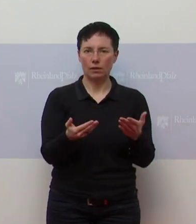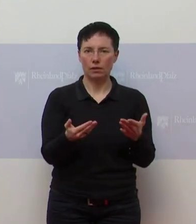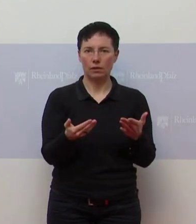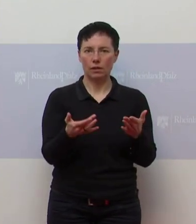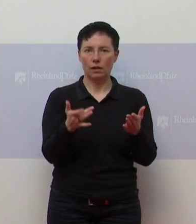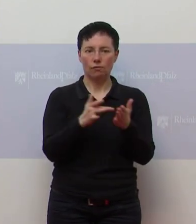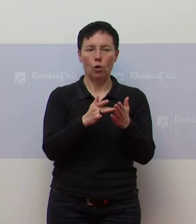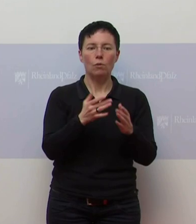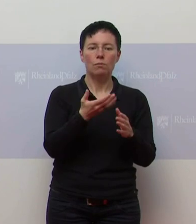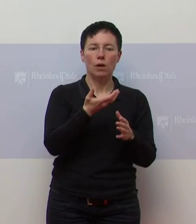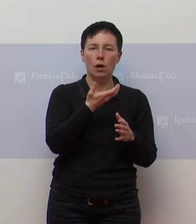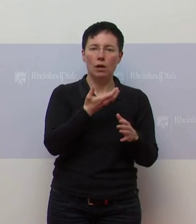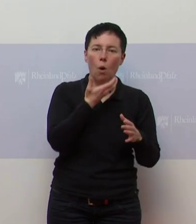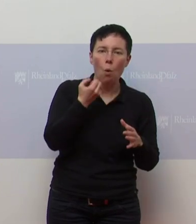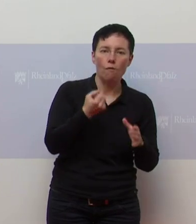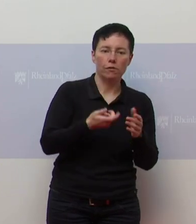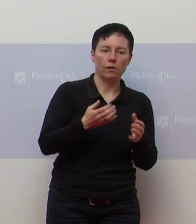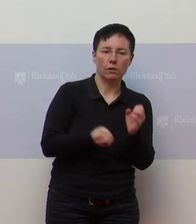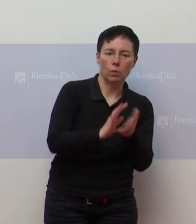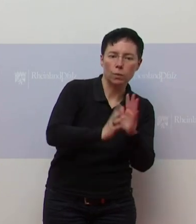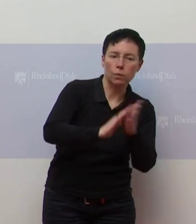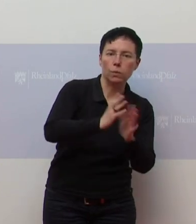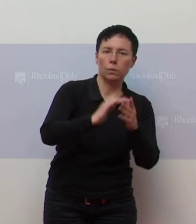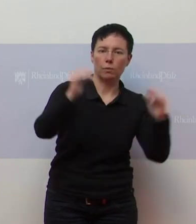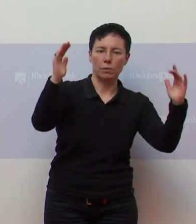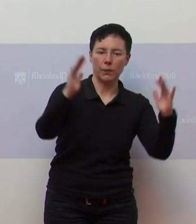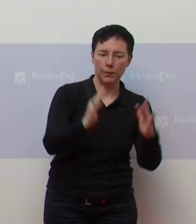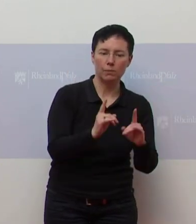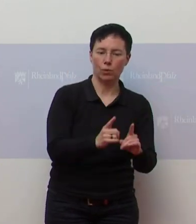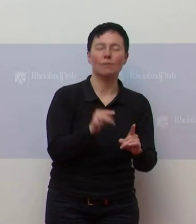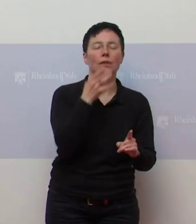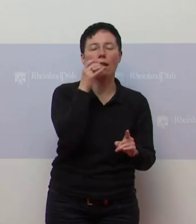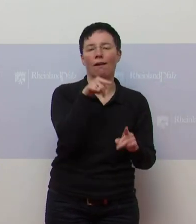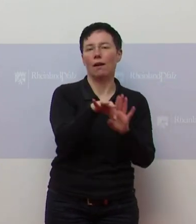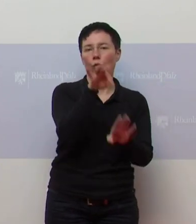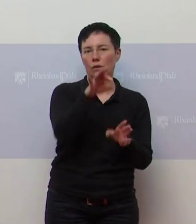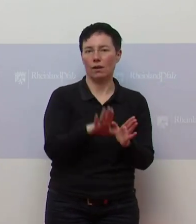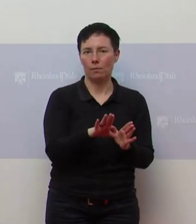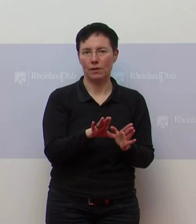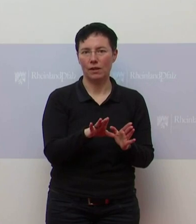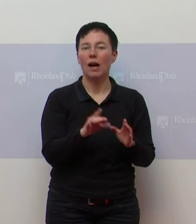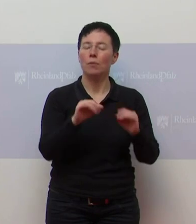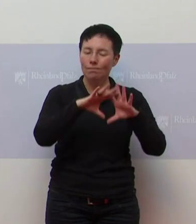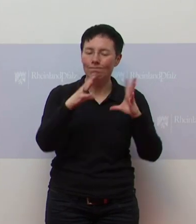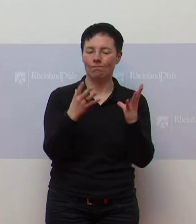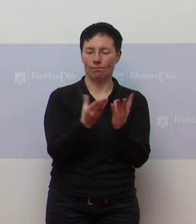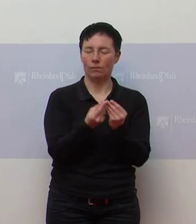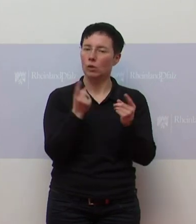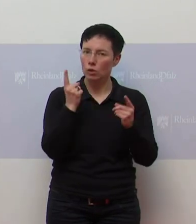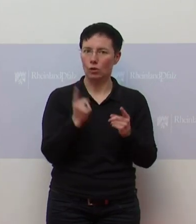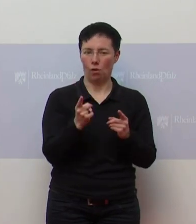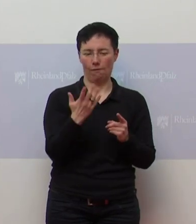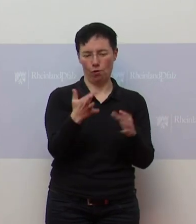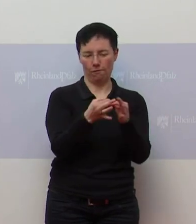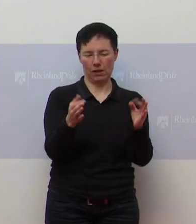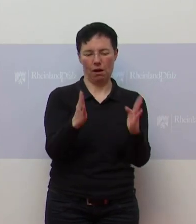Öfen drunter gefallen werden müssen und, und, und. Dafür wird es natürlich Ausnahmen geben. Aber insgesamt wird es wirklich ein richtig harter Lockdown in